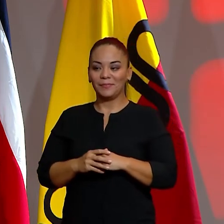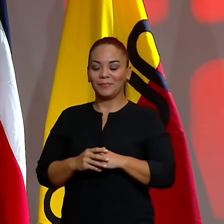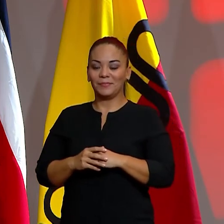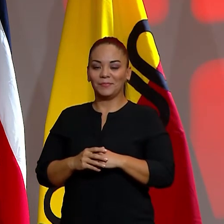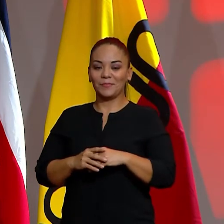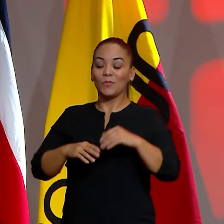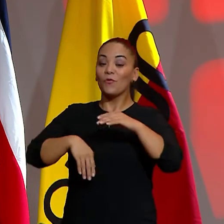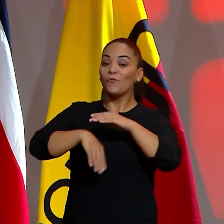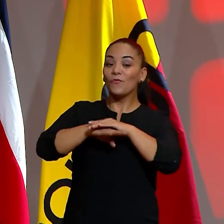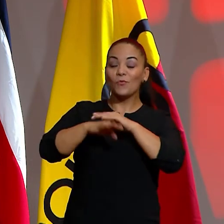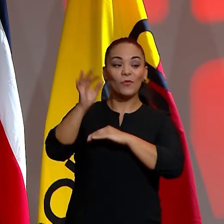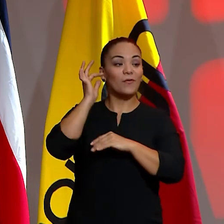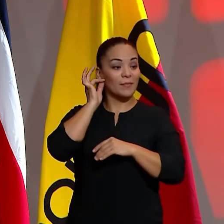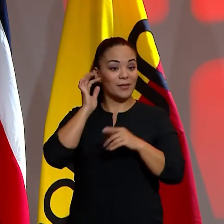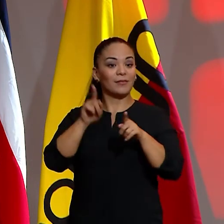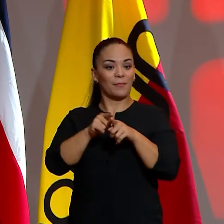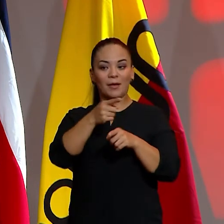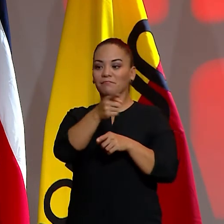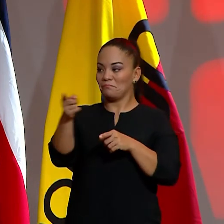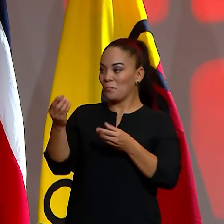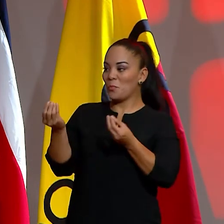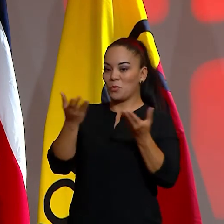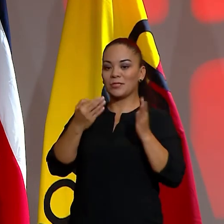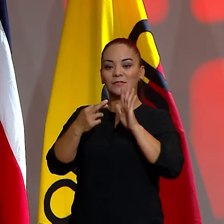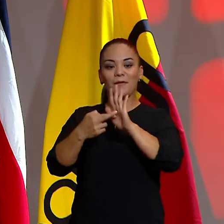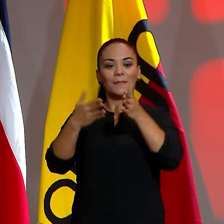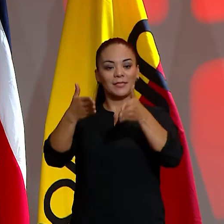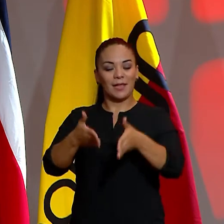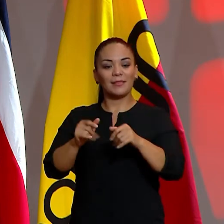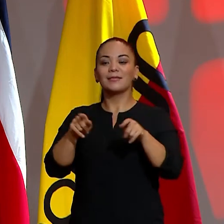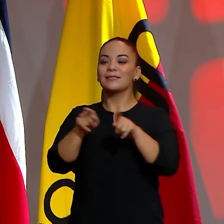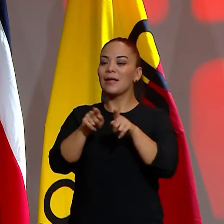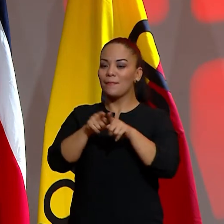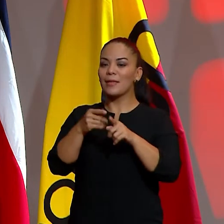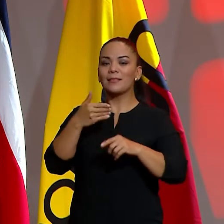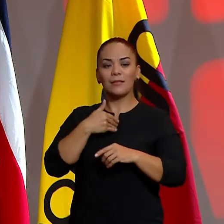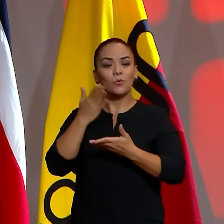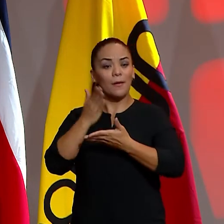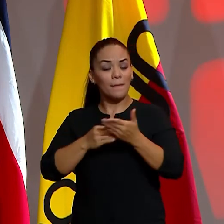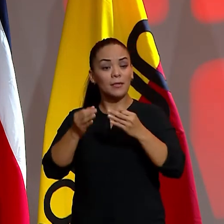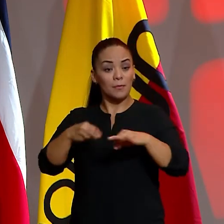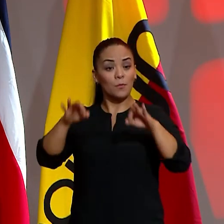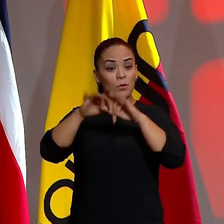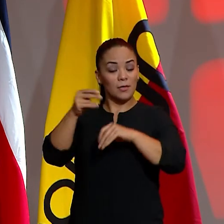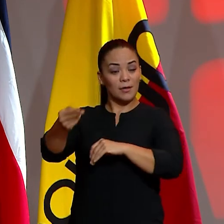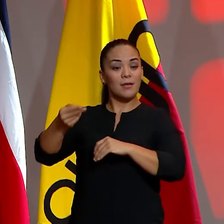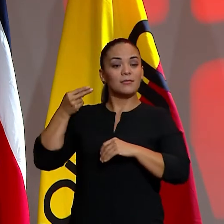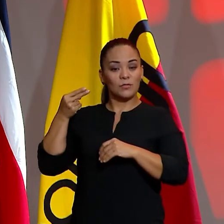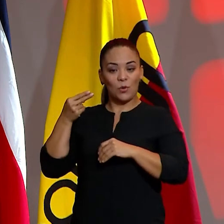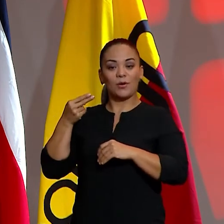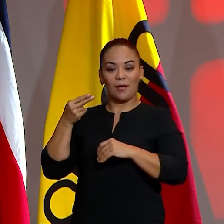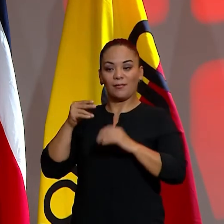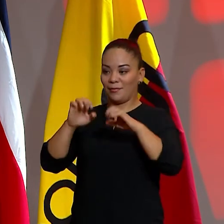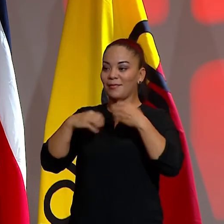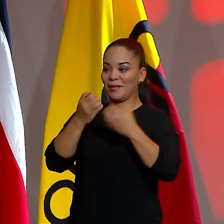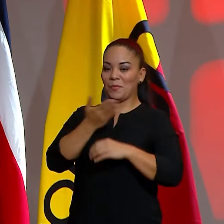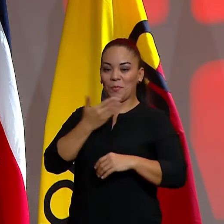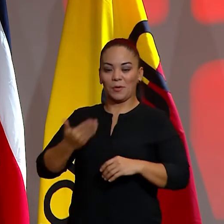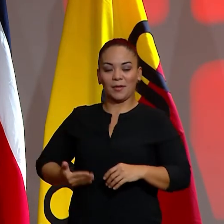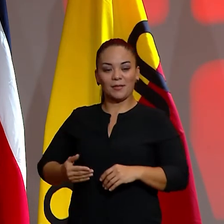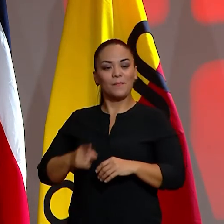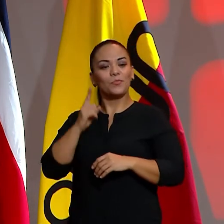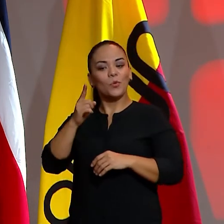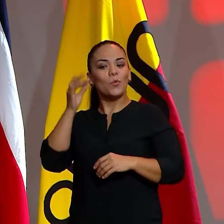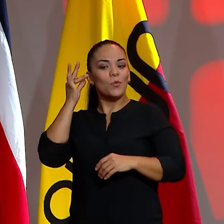El fútbol femenino, que aquí tenemos varios representantes, también tiene un apartado especial en la historia de la identidad florense. Hubo un